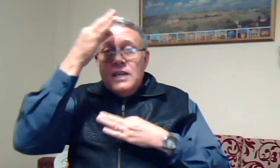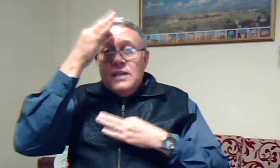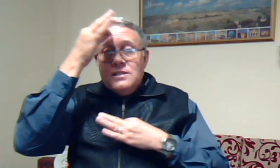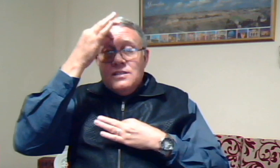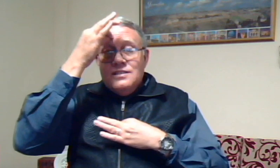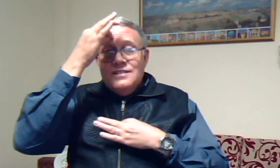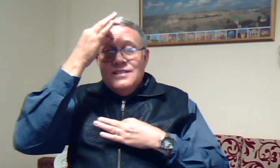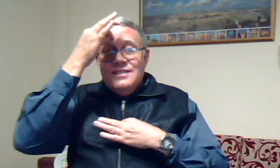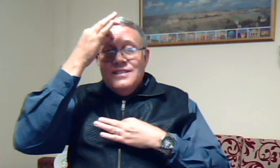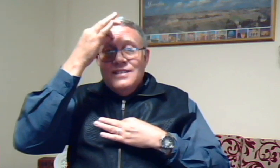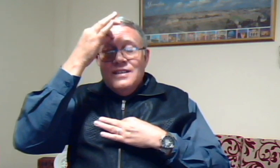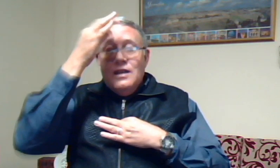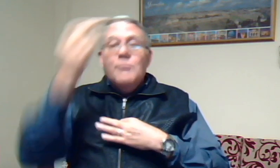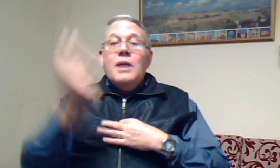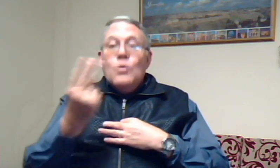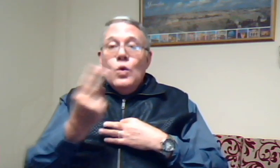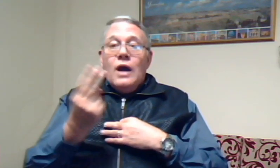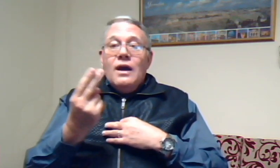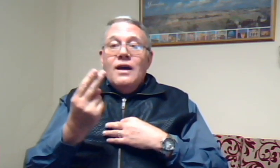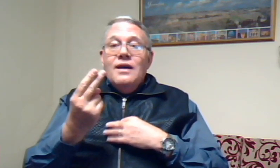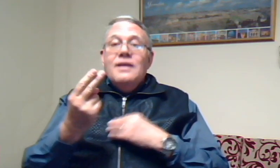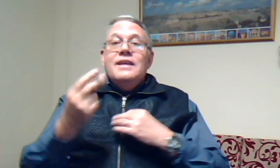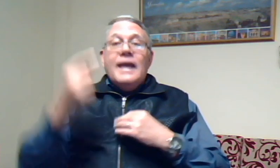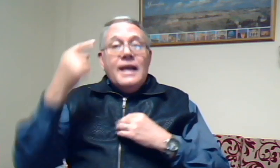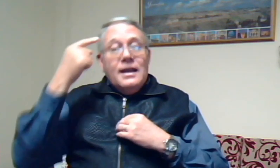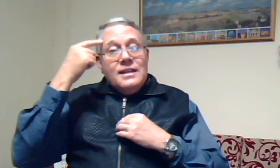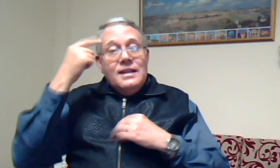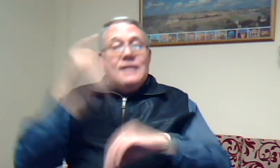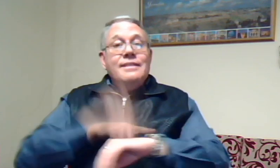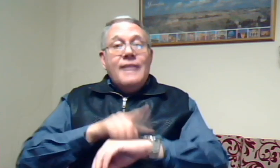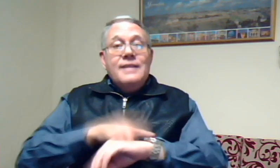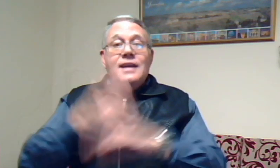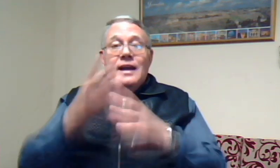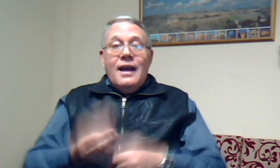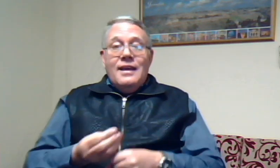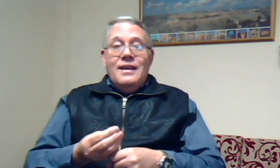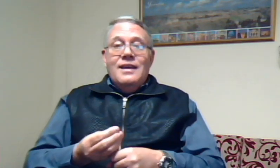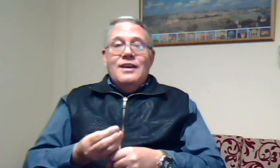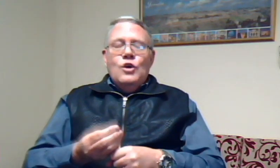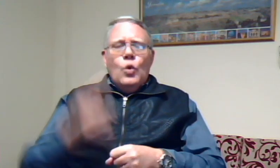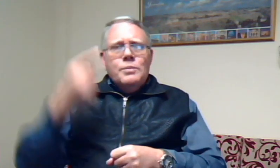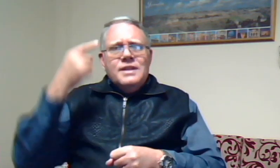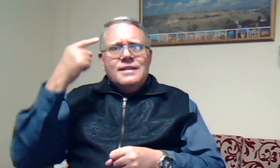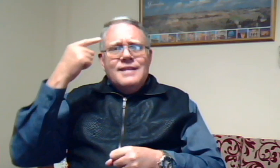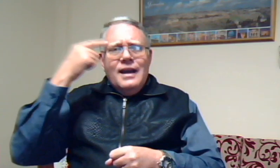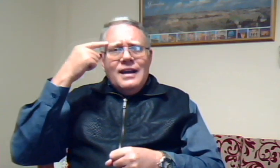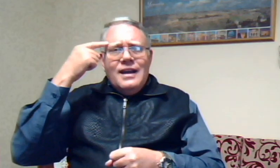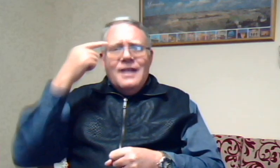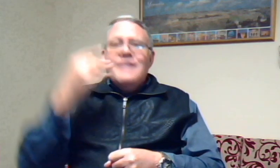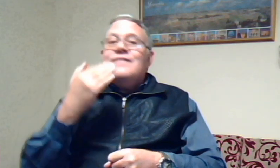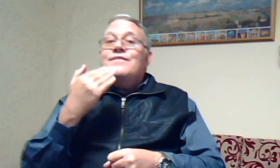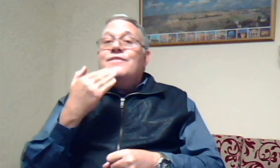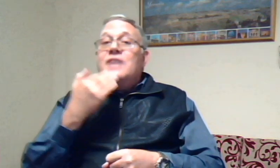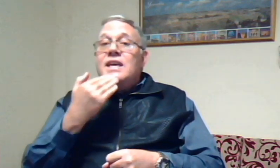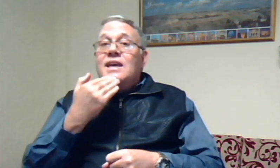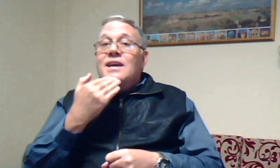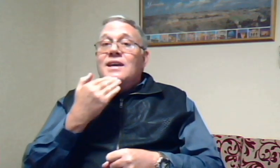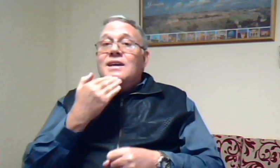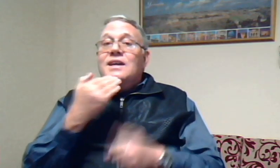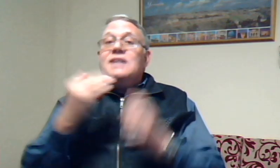is maar ook jy kan tyd kry om te dink wie is